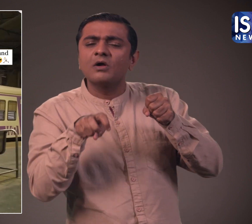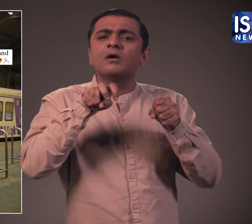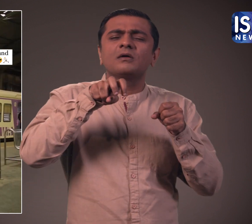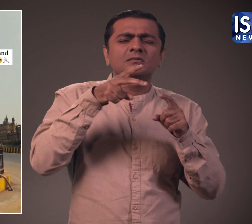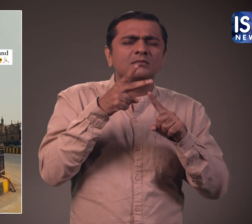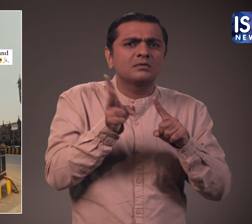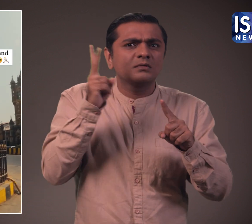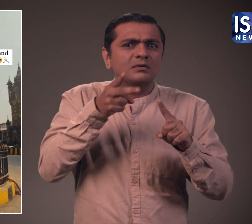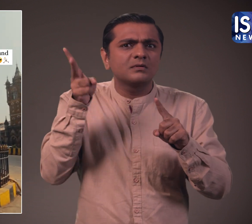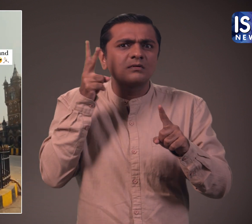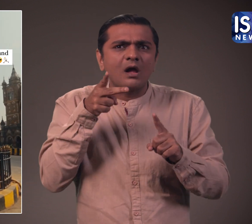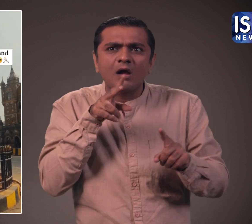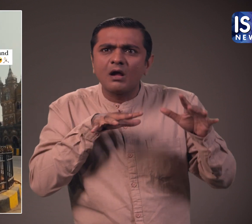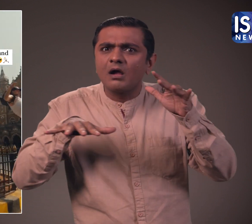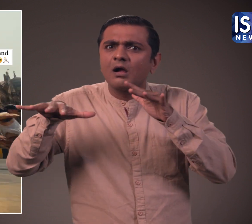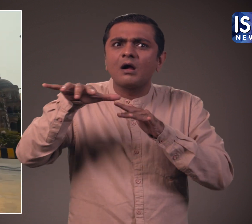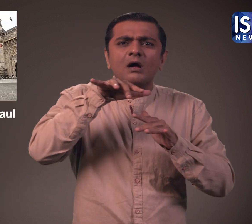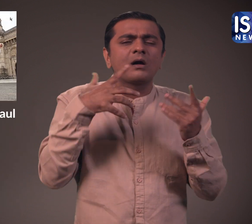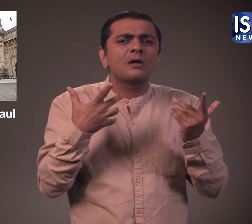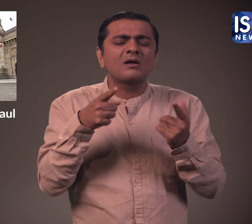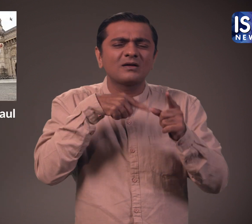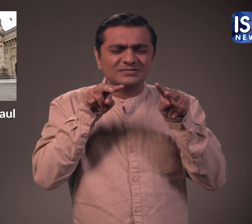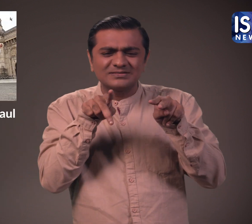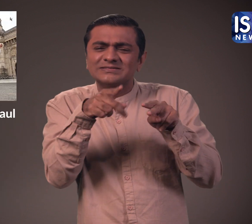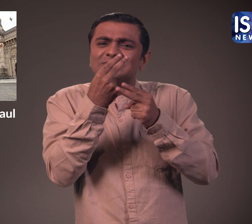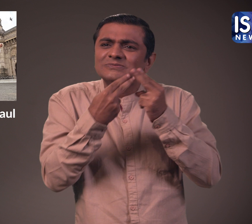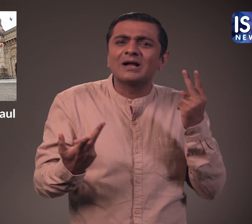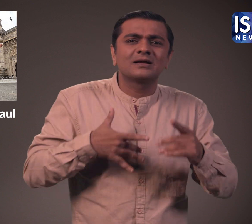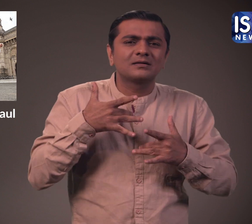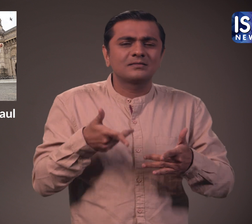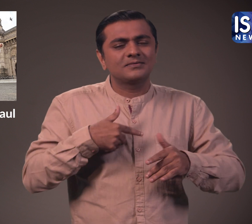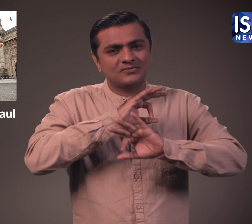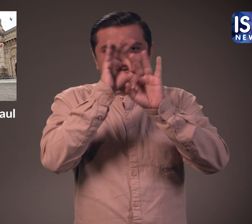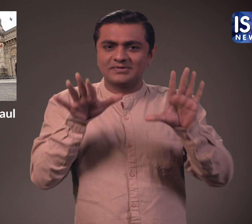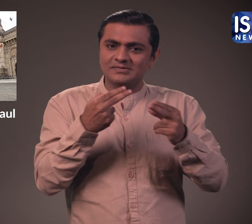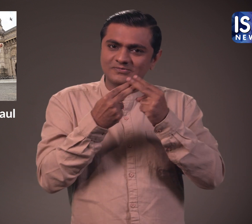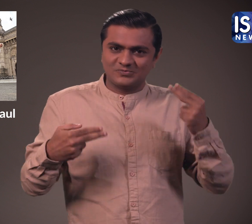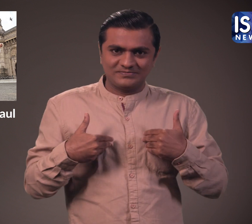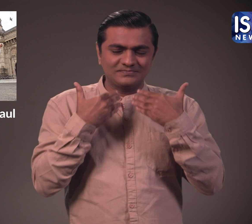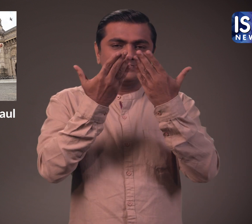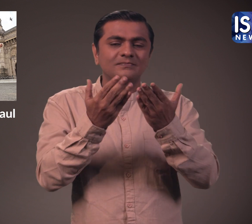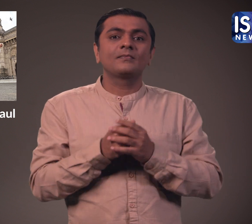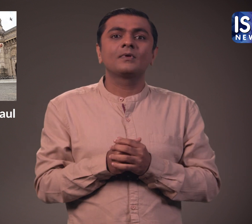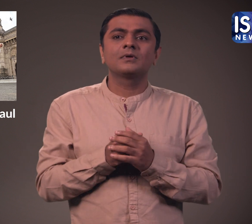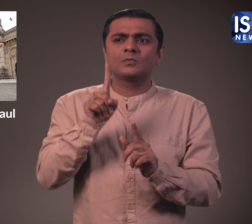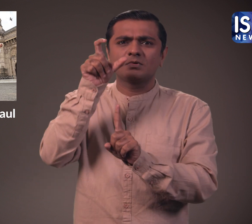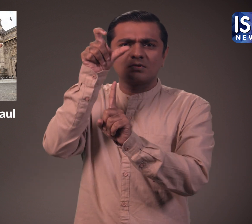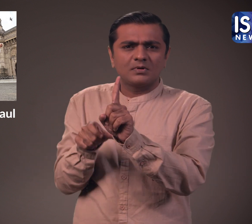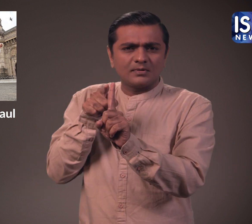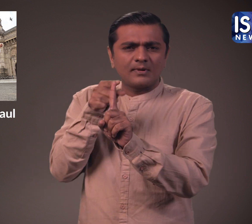देखा गया हूँ। इस कहानी में रूची रखने वालों के लिए मैं आपको पताता हूँ। जेसन पॉल